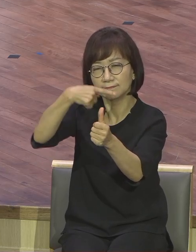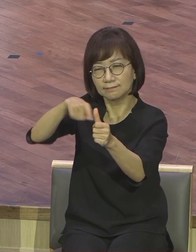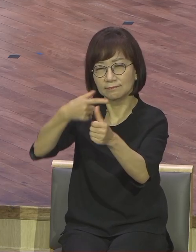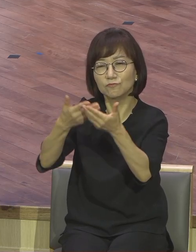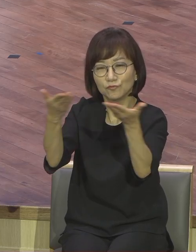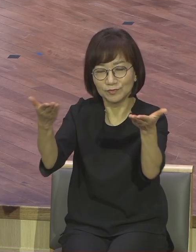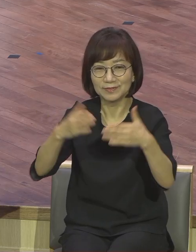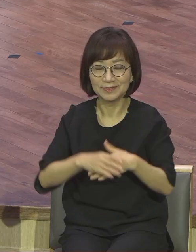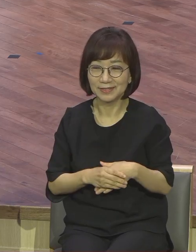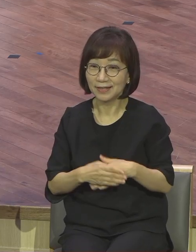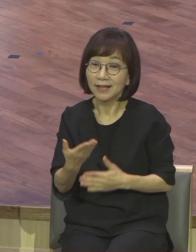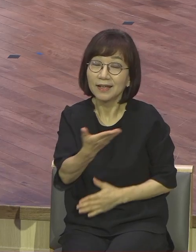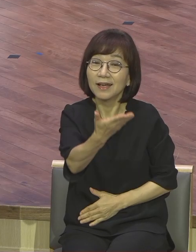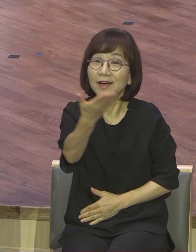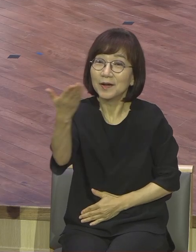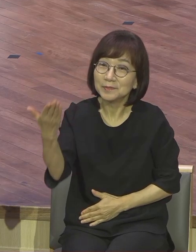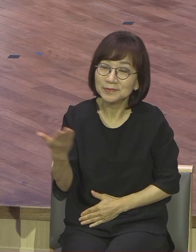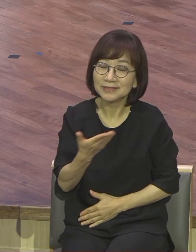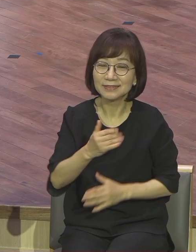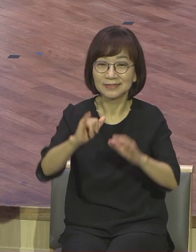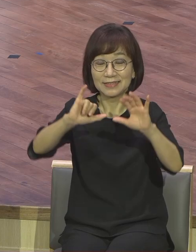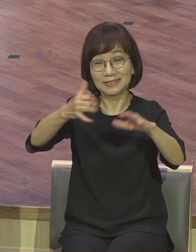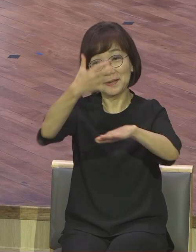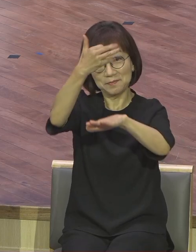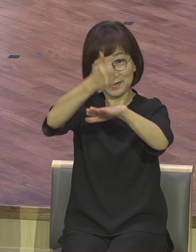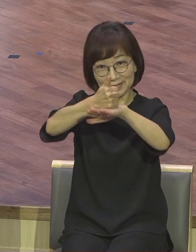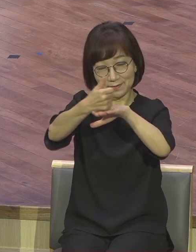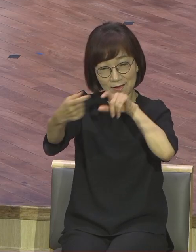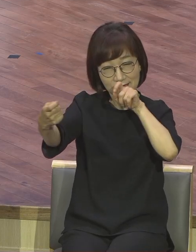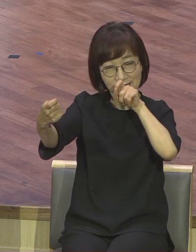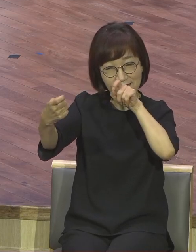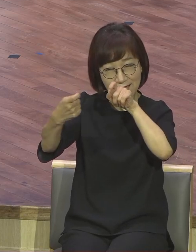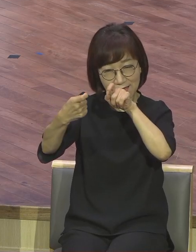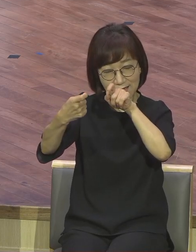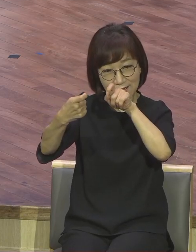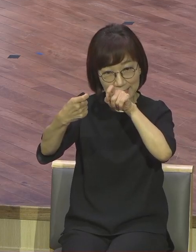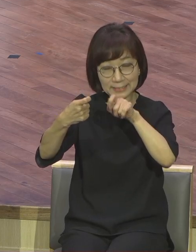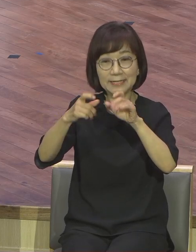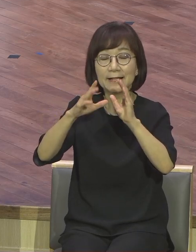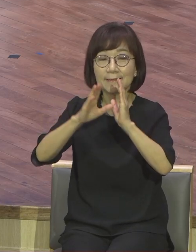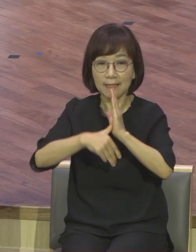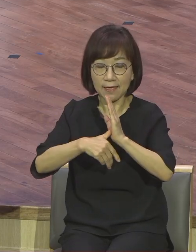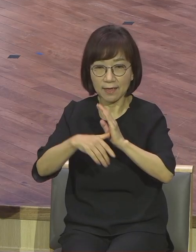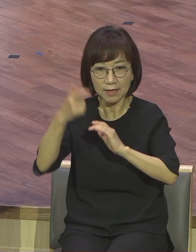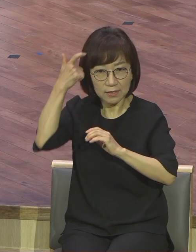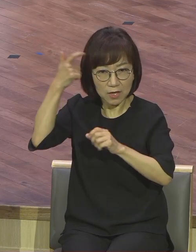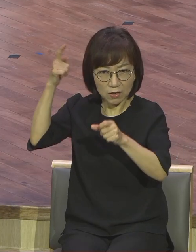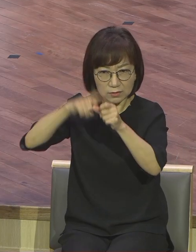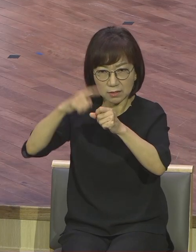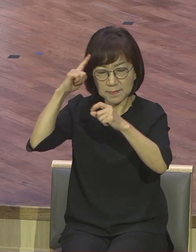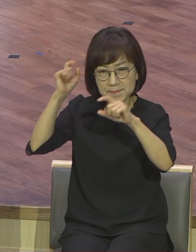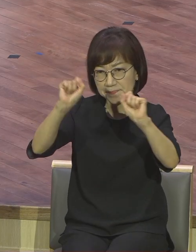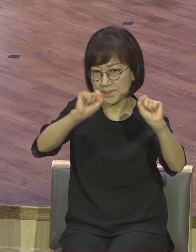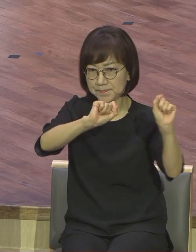모든 성도들은 말세치마를 살아가면서 영적으로 늘 깨어 하나님의 뜻과 교획을